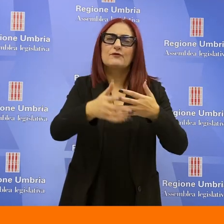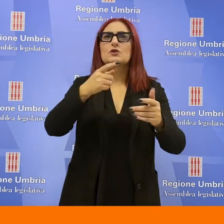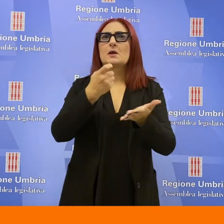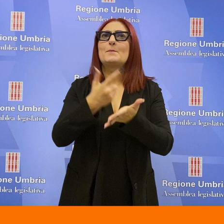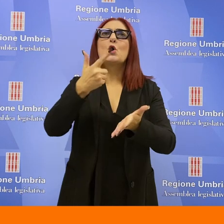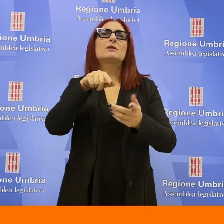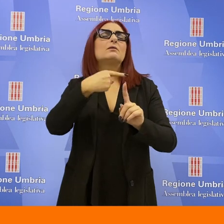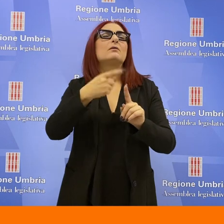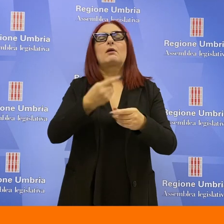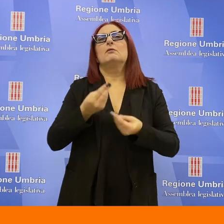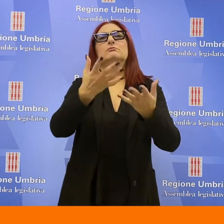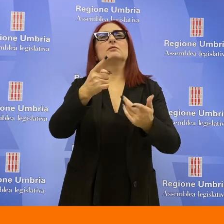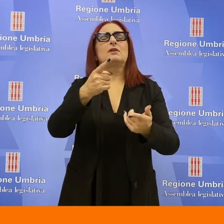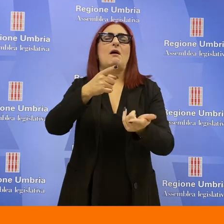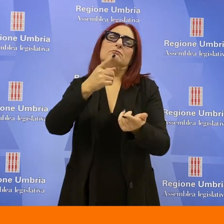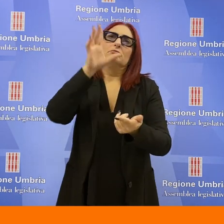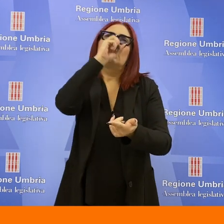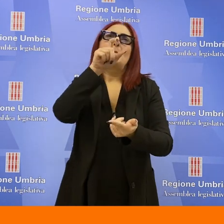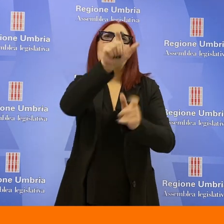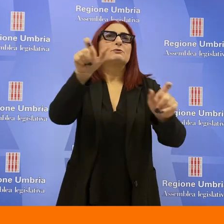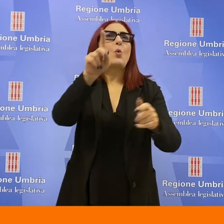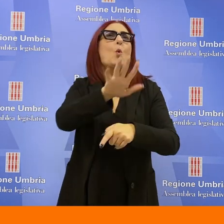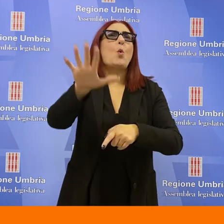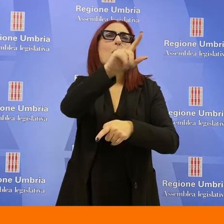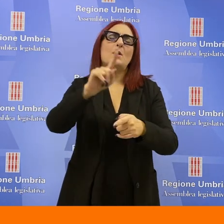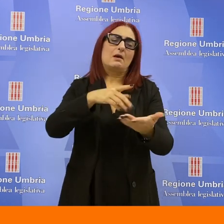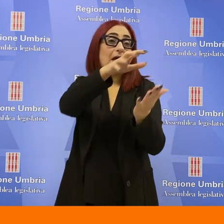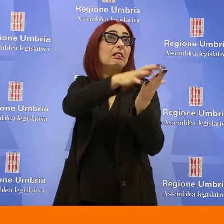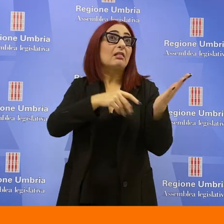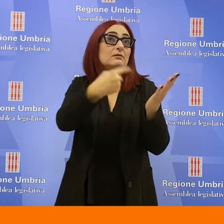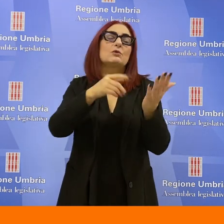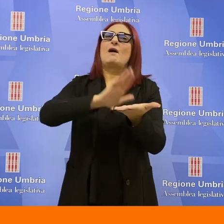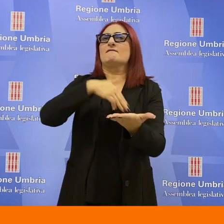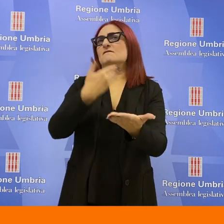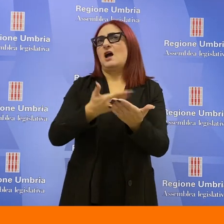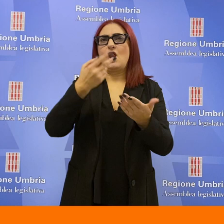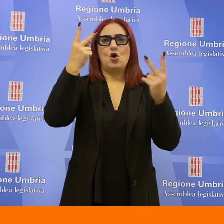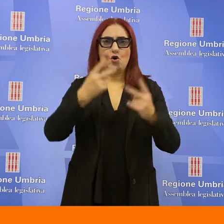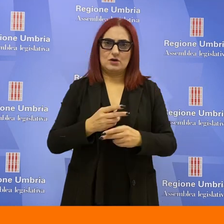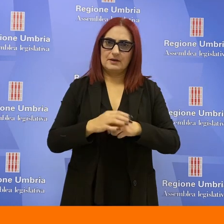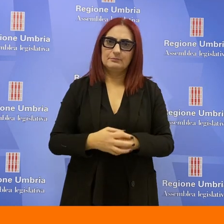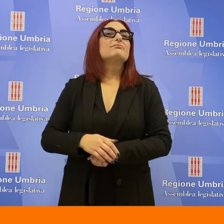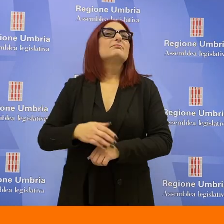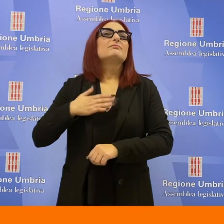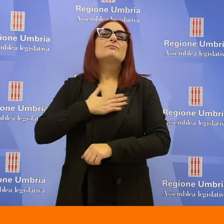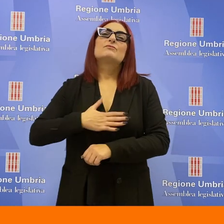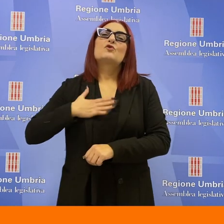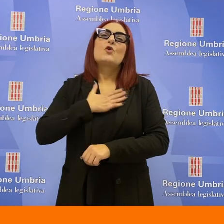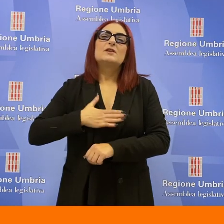potrà far credere a tutti gli Umbri di essere un testo veramente valido. Soddisfazione